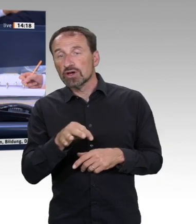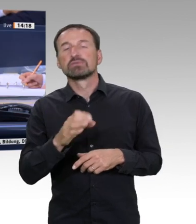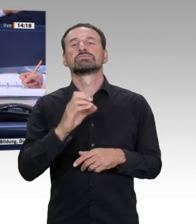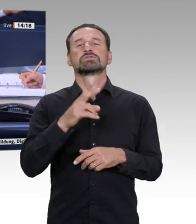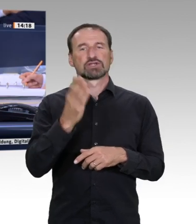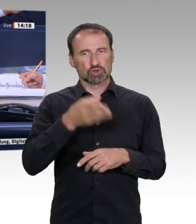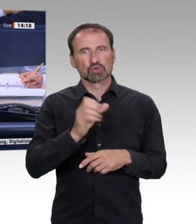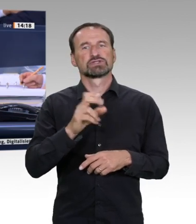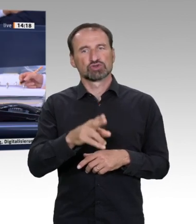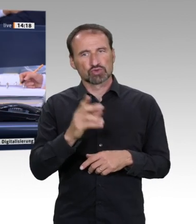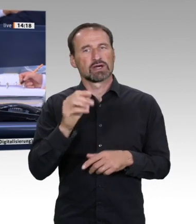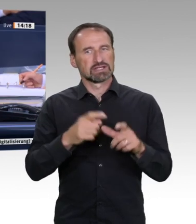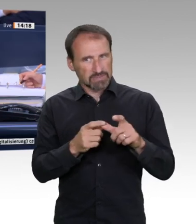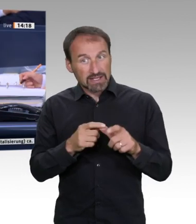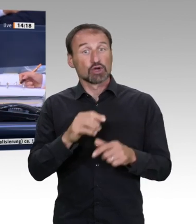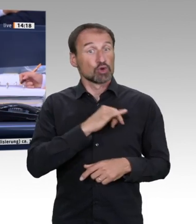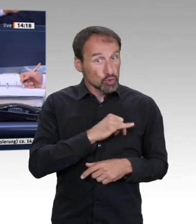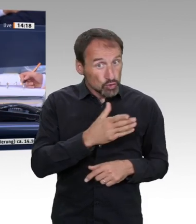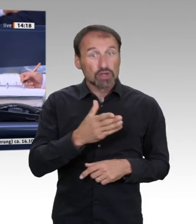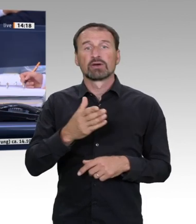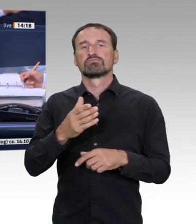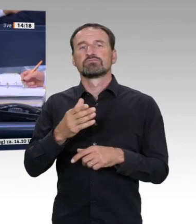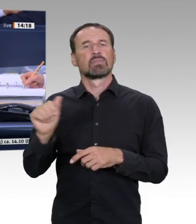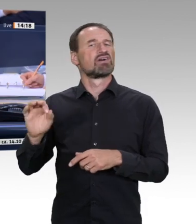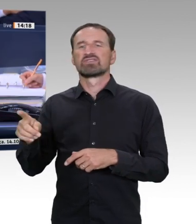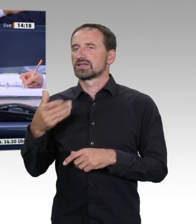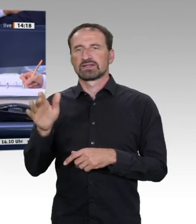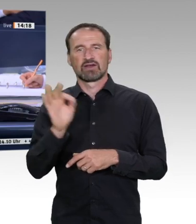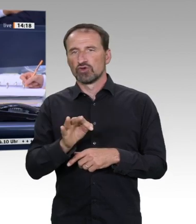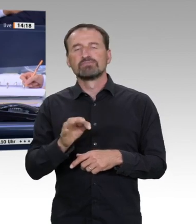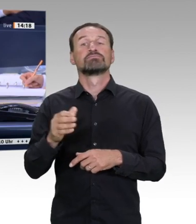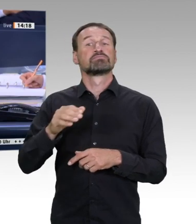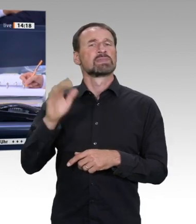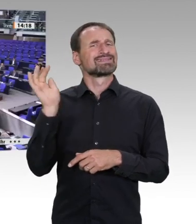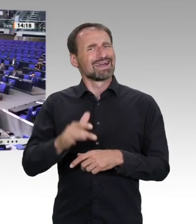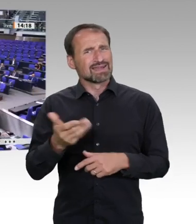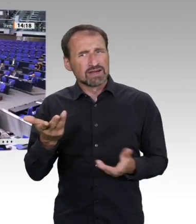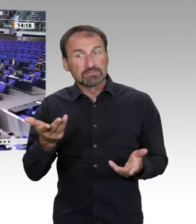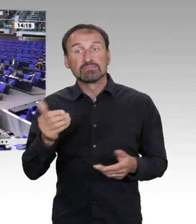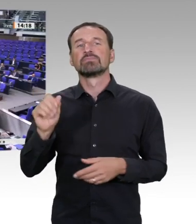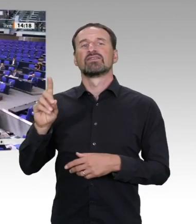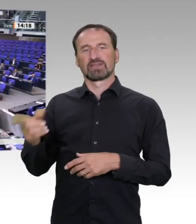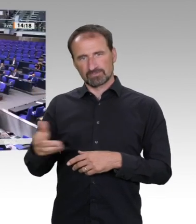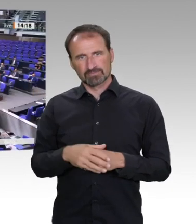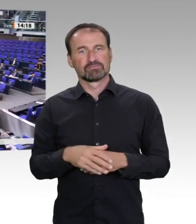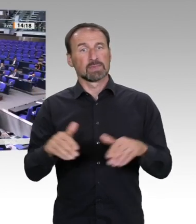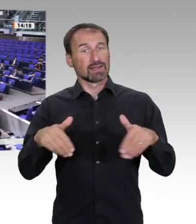-Fraktion auf Drucksache 19 17 097 abzulehnen. Wer stimmt für die Beschlussempfehlung des Ausschusses? Linke,